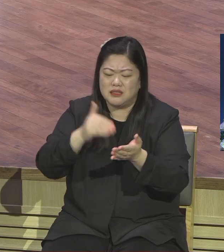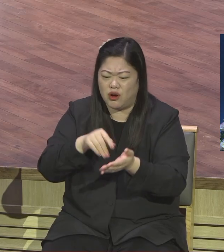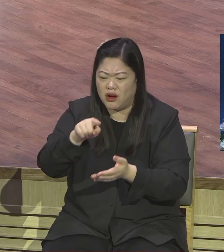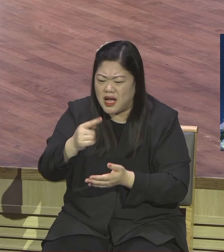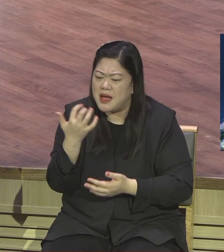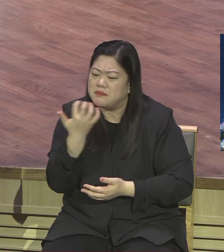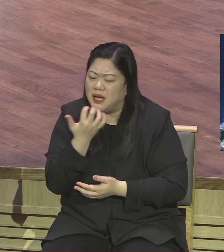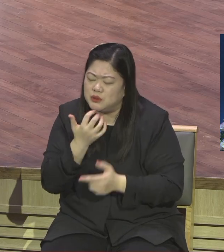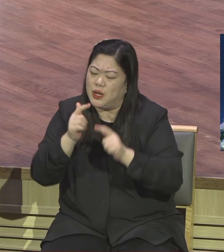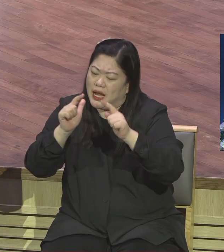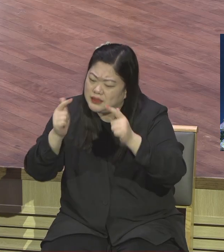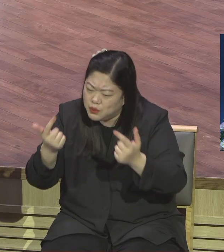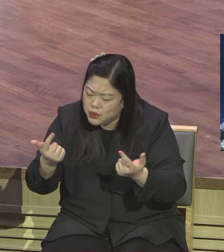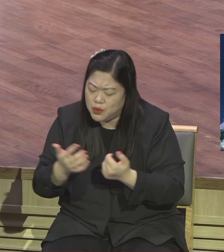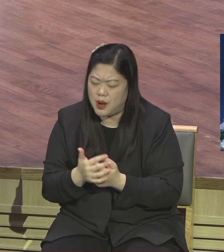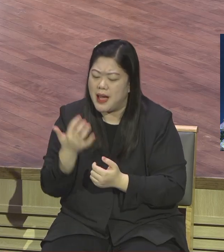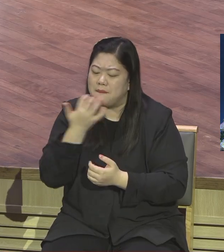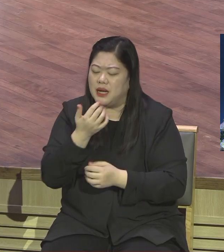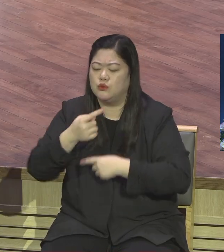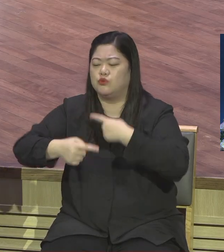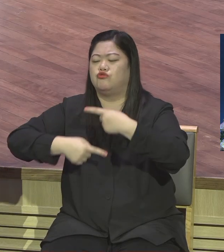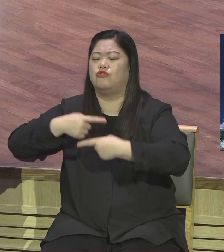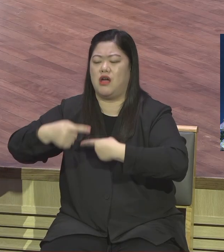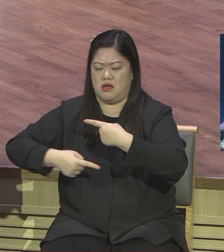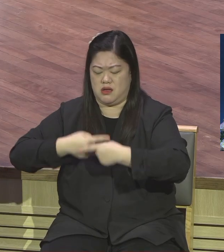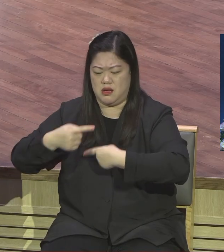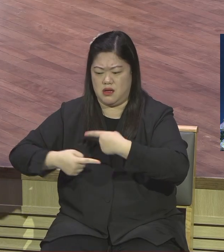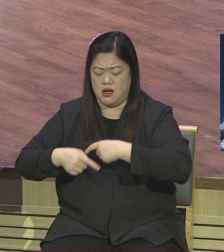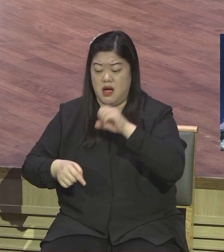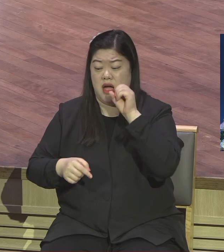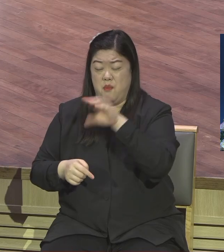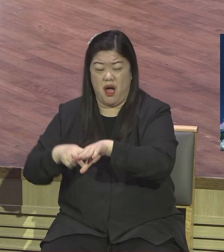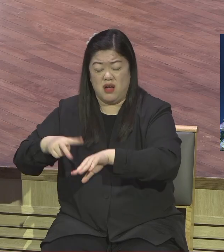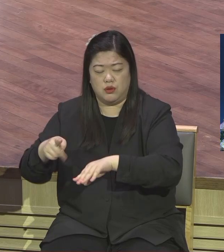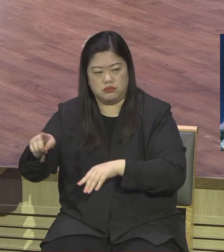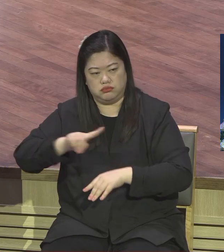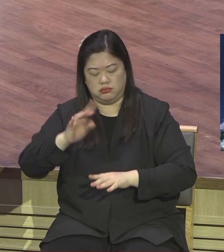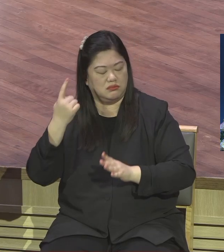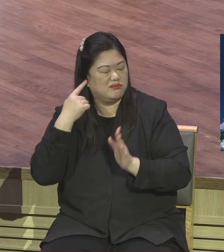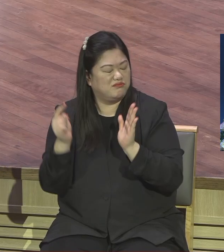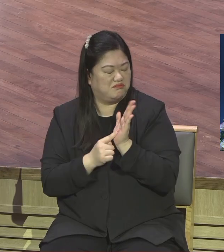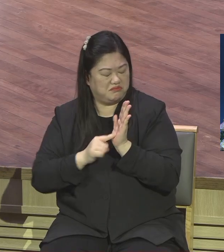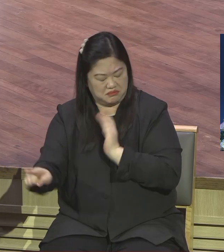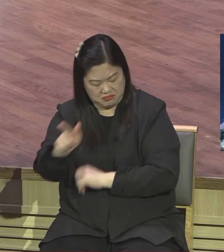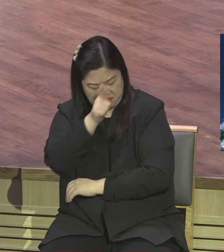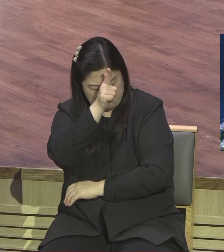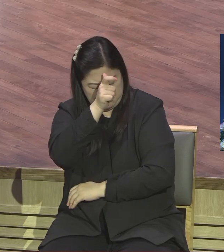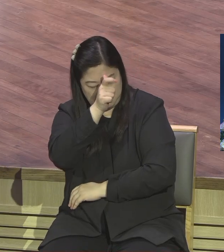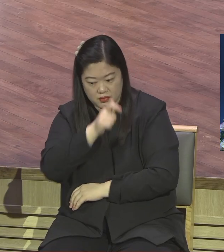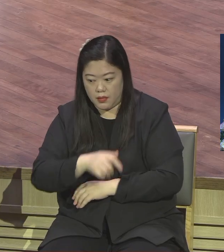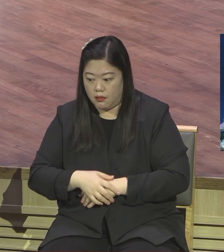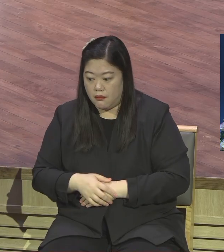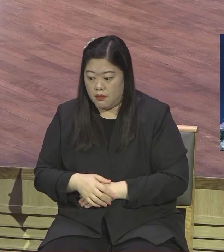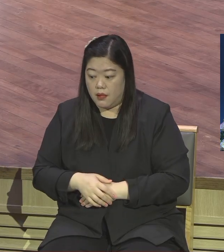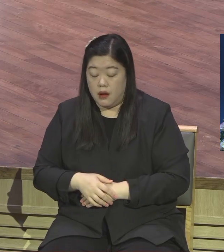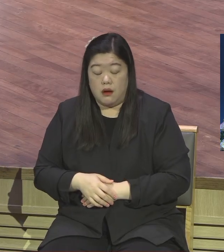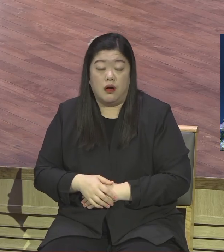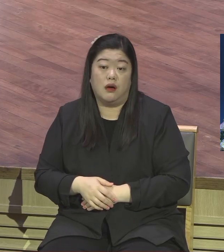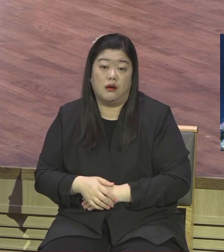간단한 말을 예수가 그리스도 모든 문제 인생 모든 문제 해결자가 되신다는 복음 컨텐츠 위에 세워진